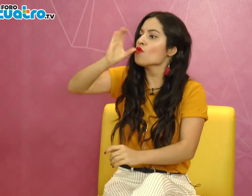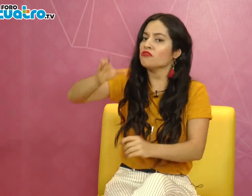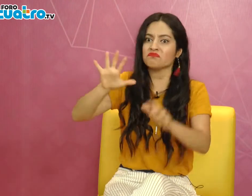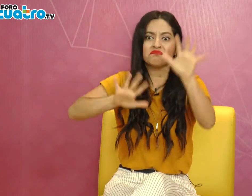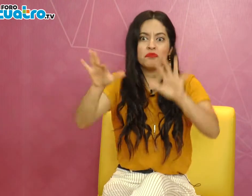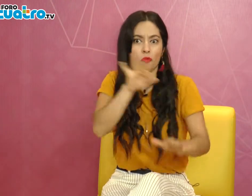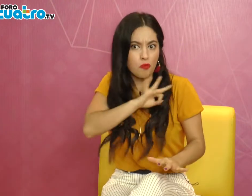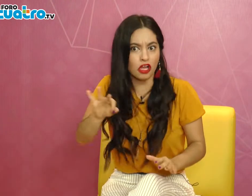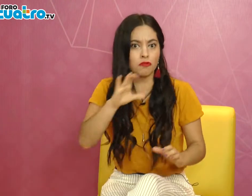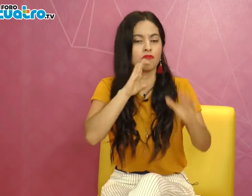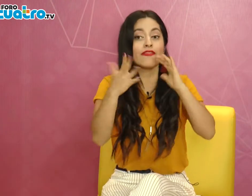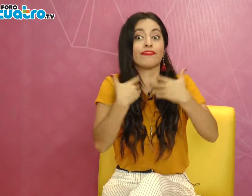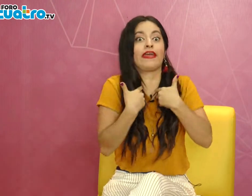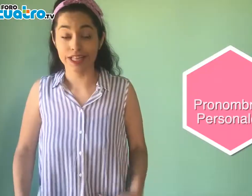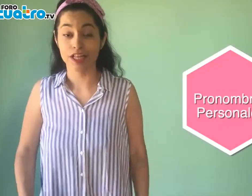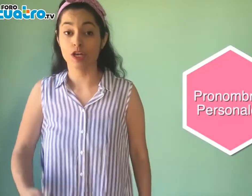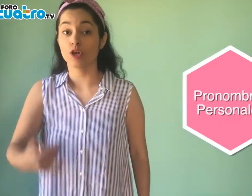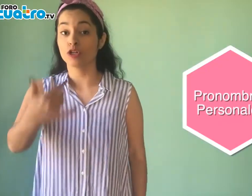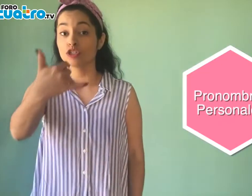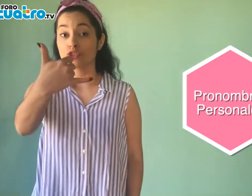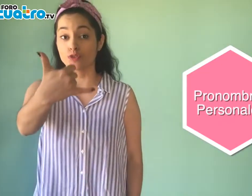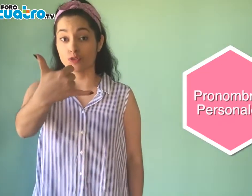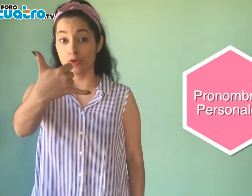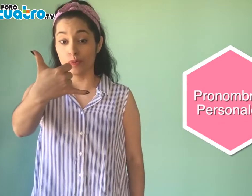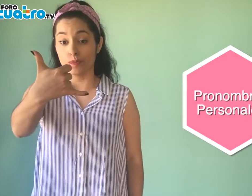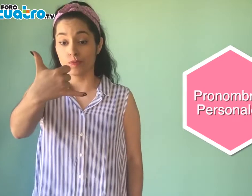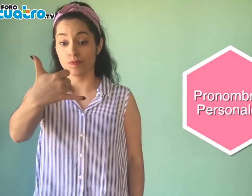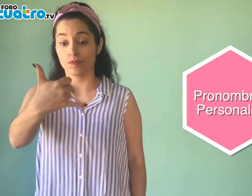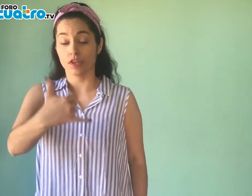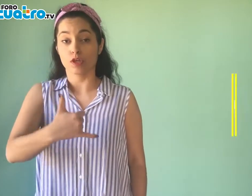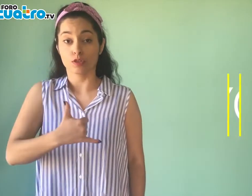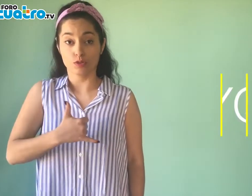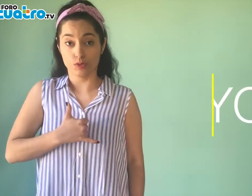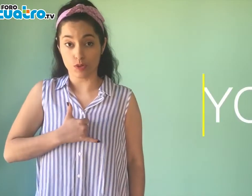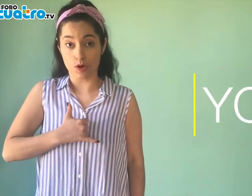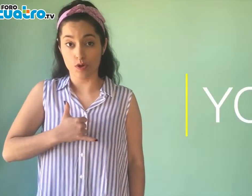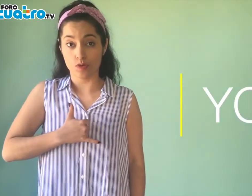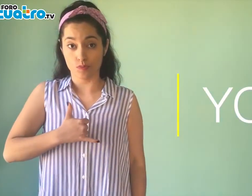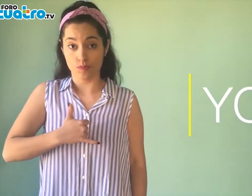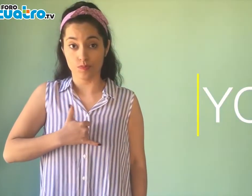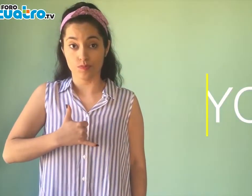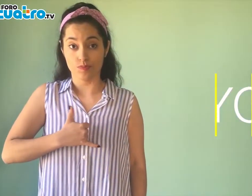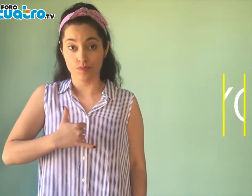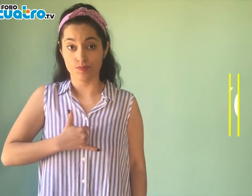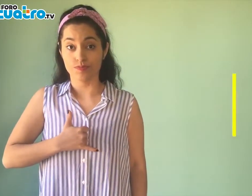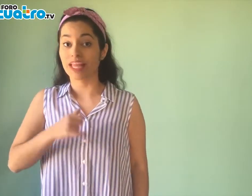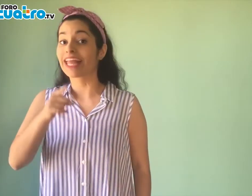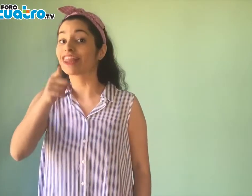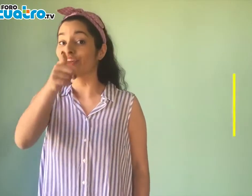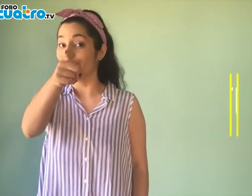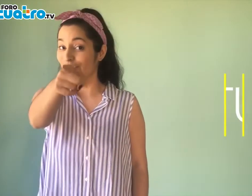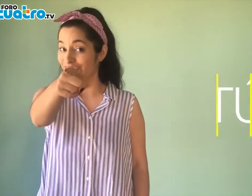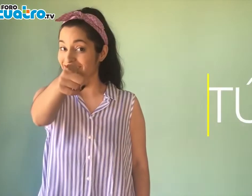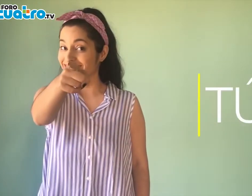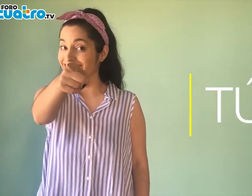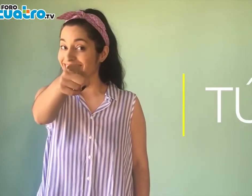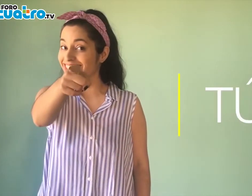En la lengua de señas hay algo que se llama clasificadores, que son como señas generales donde nos podemos aprender a